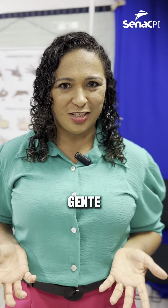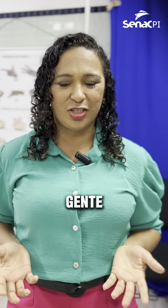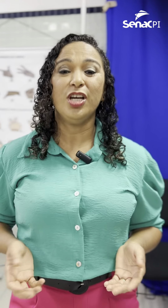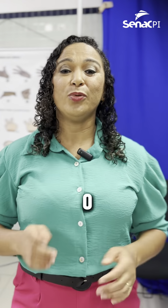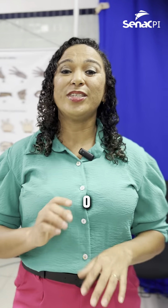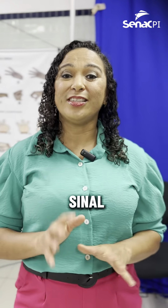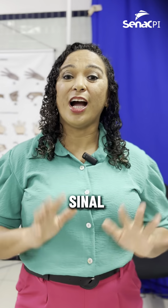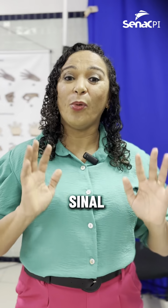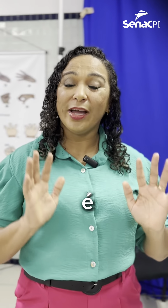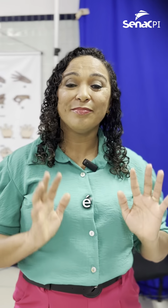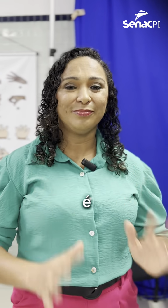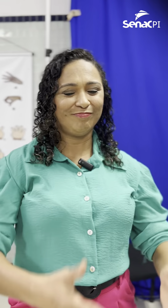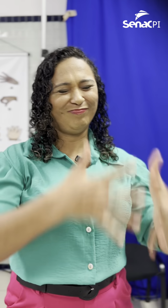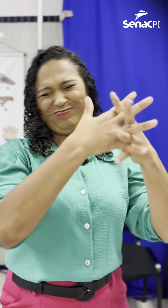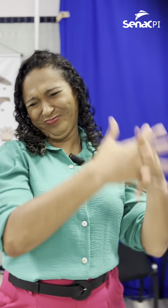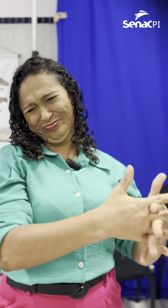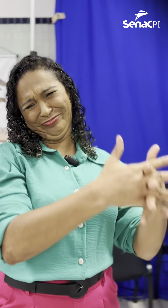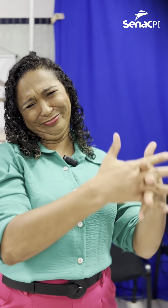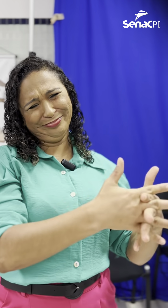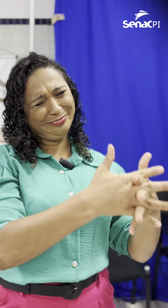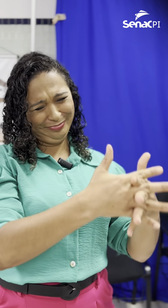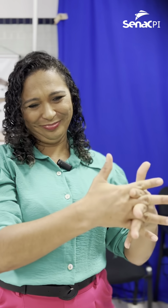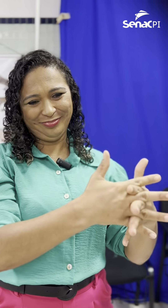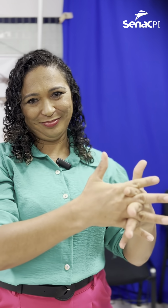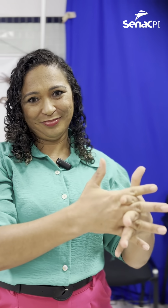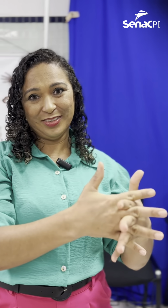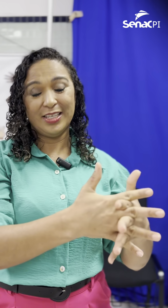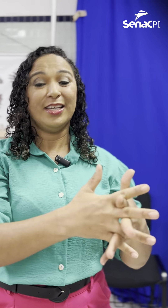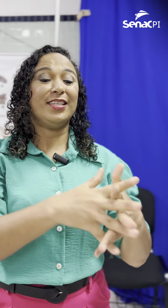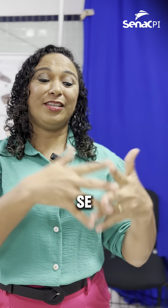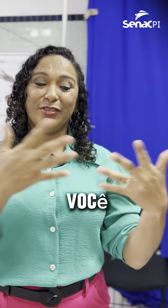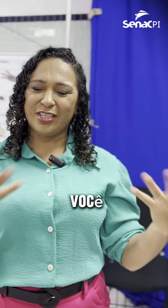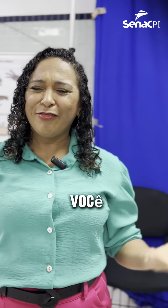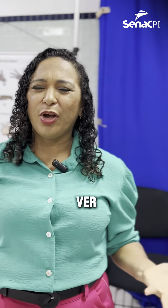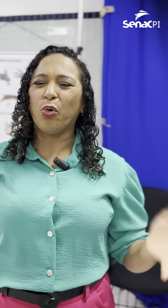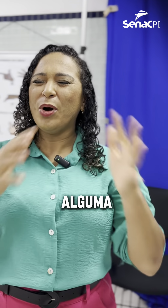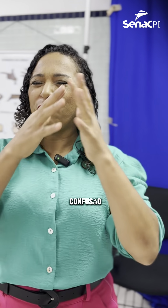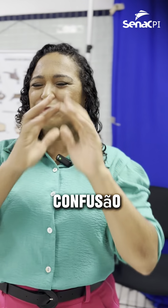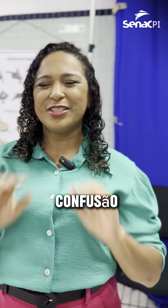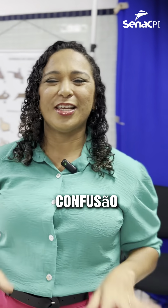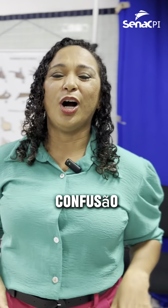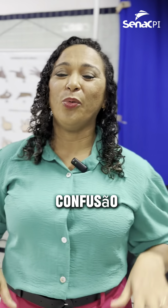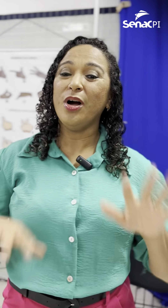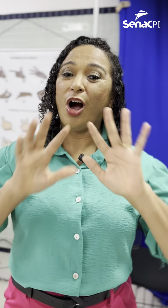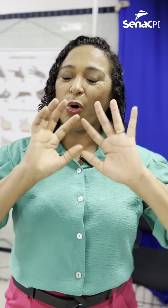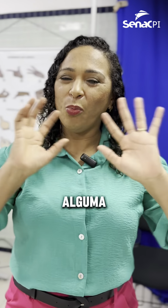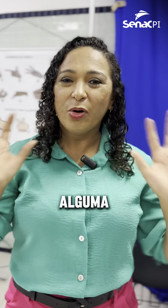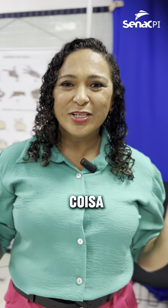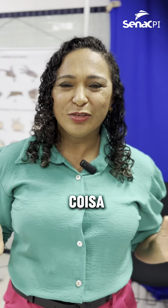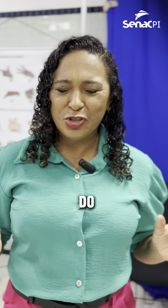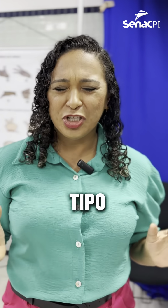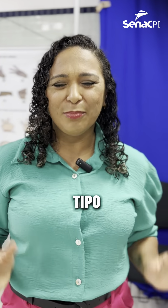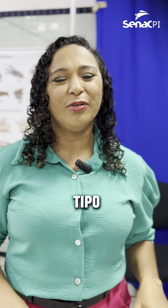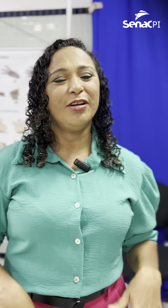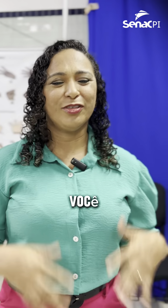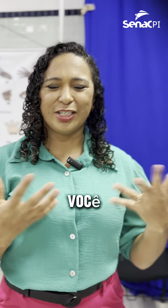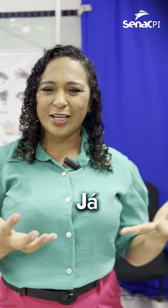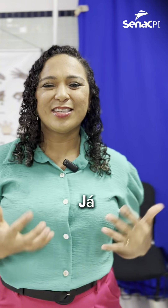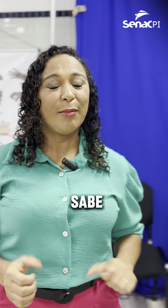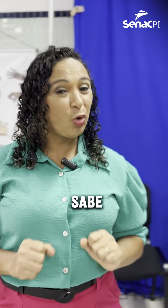gente? O sinal é... Se você vê alguma confusão, alguma coisa do tipo, você já sabe